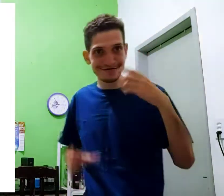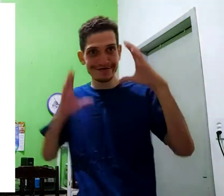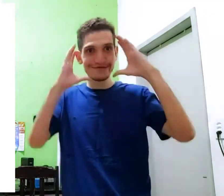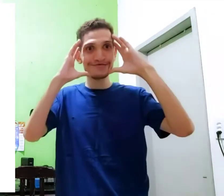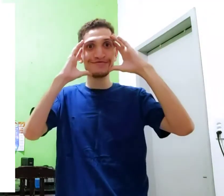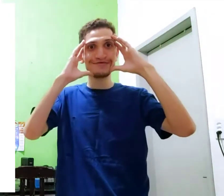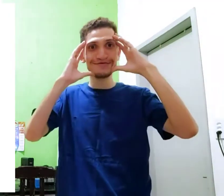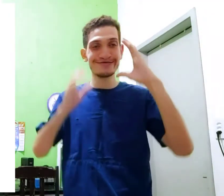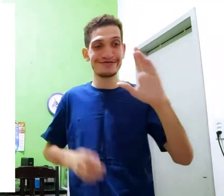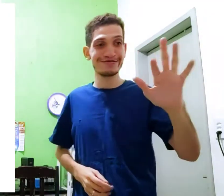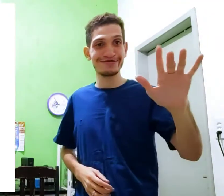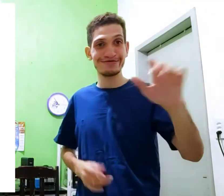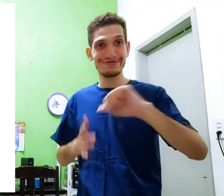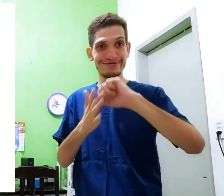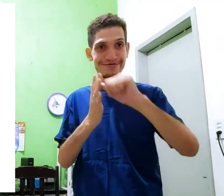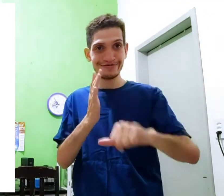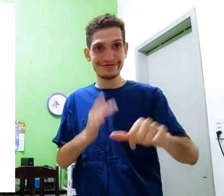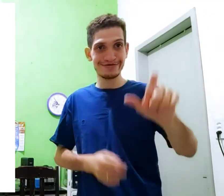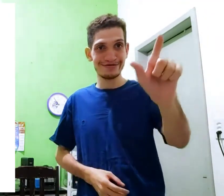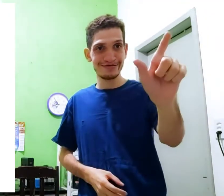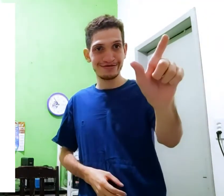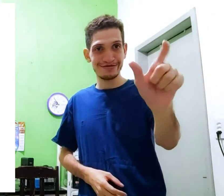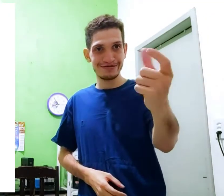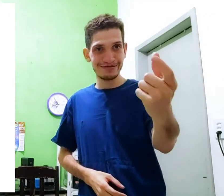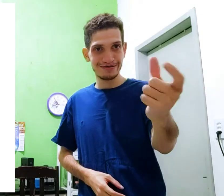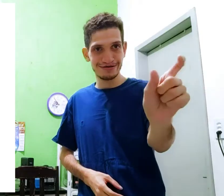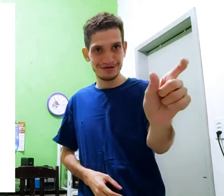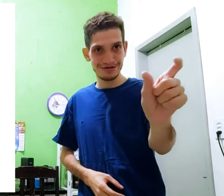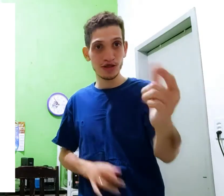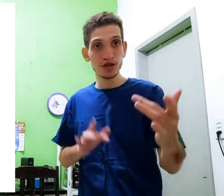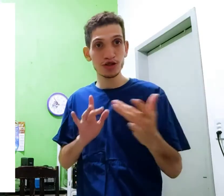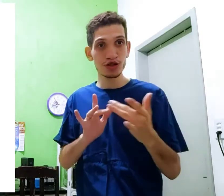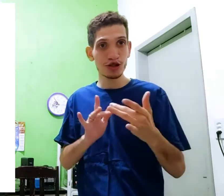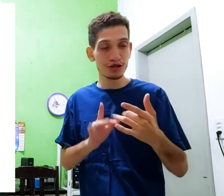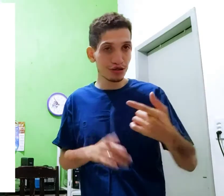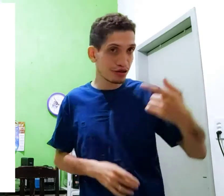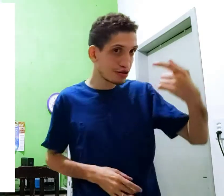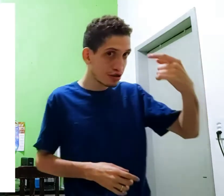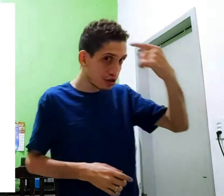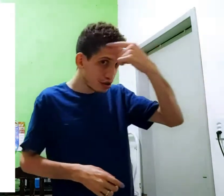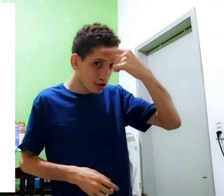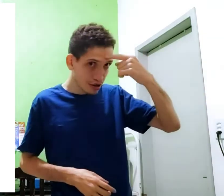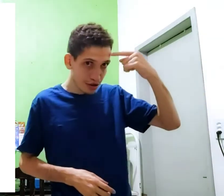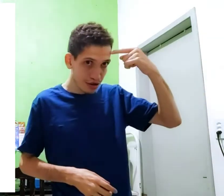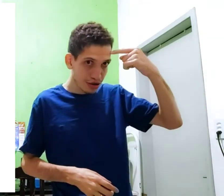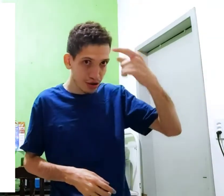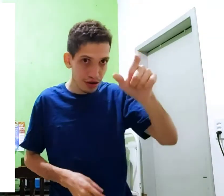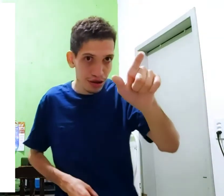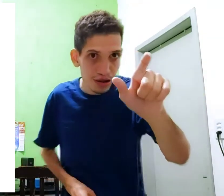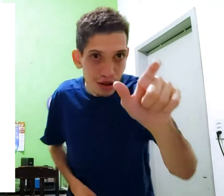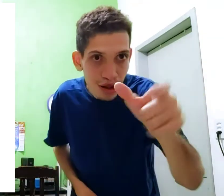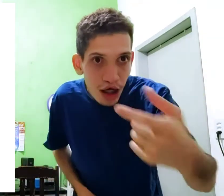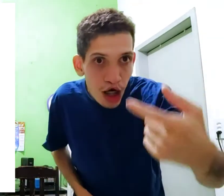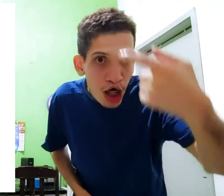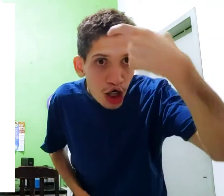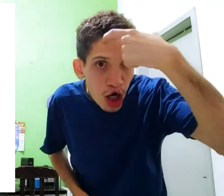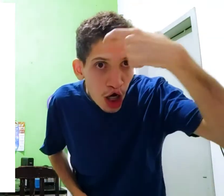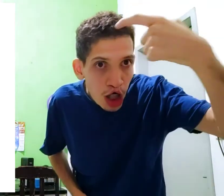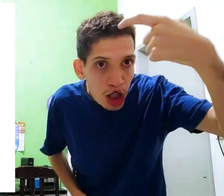isso é um rosto a mão a coração é essa e toque aqui ó região aqui